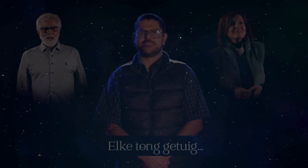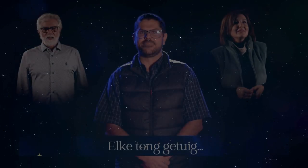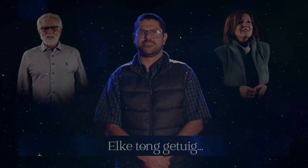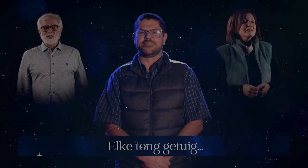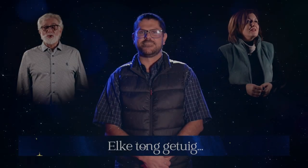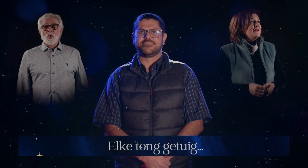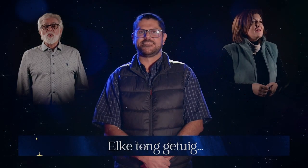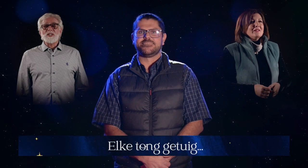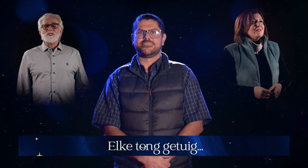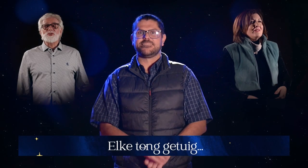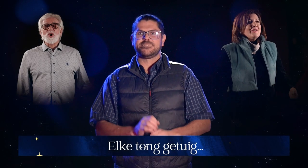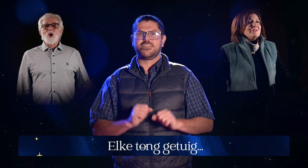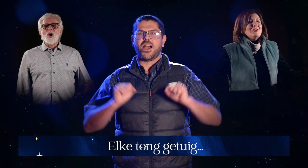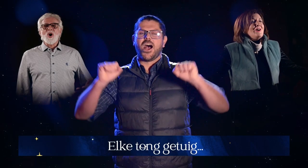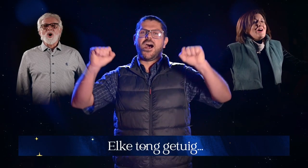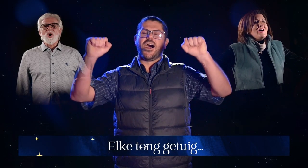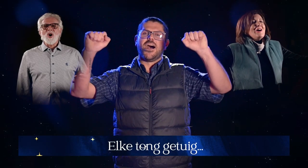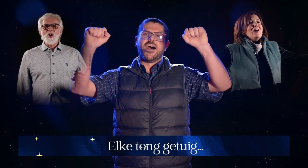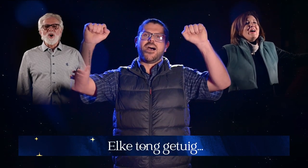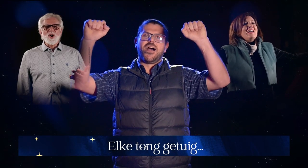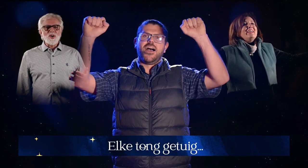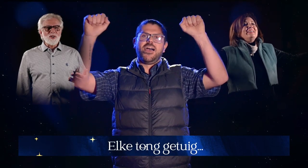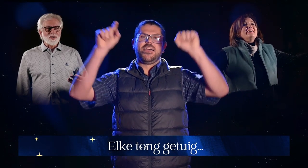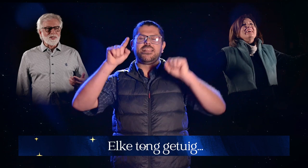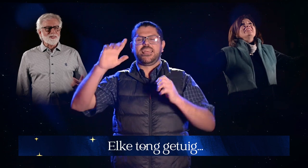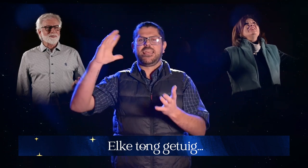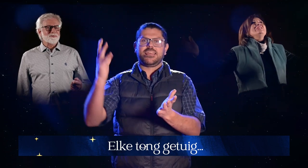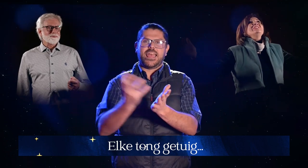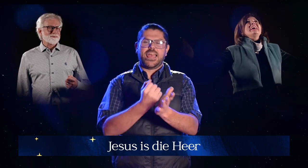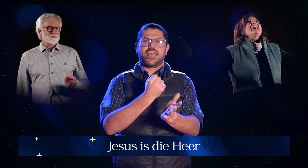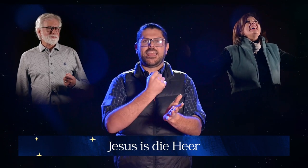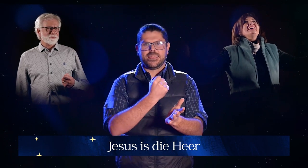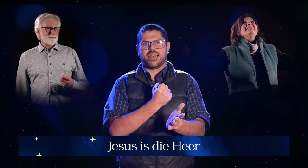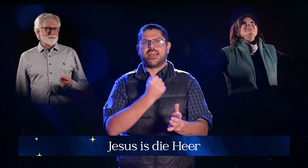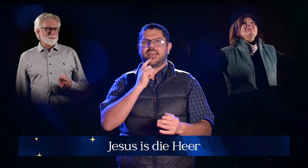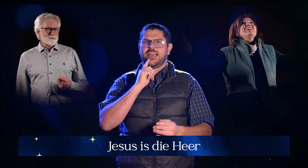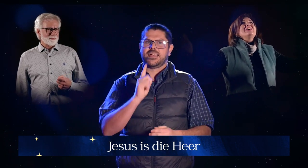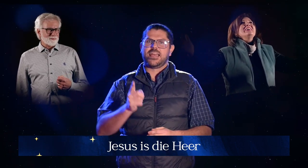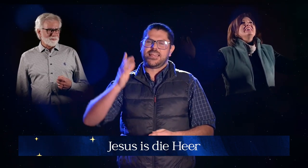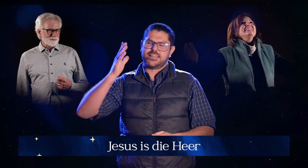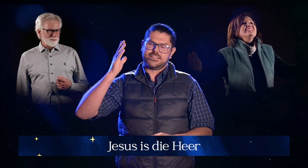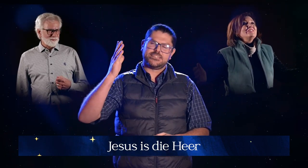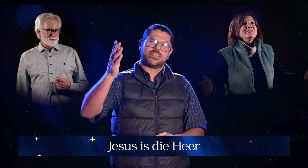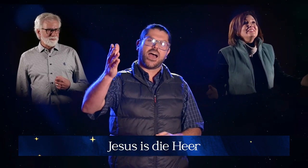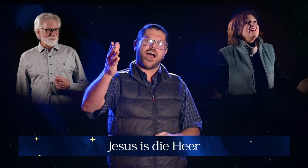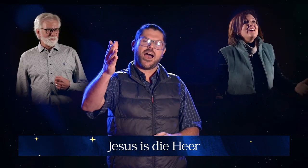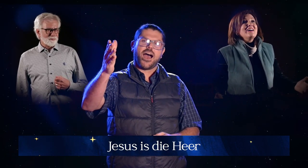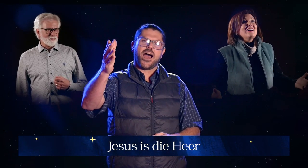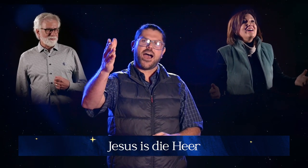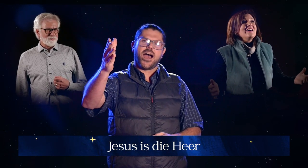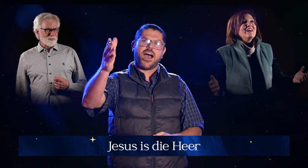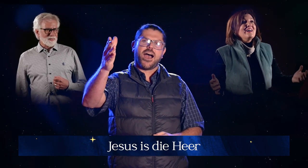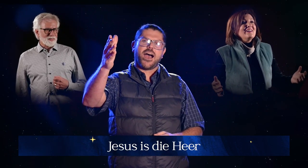Elke tong getuig, Jeug die redder is da,